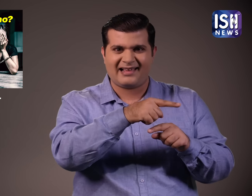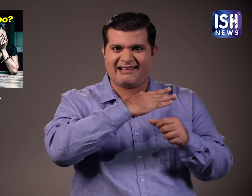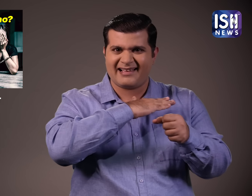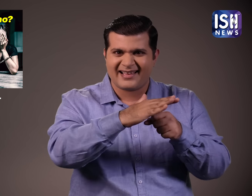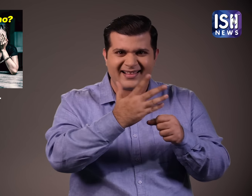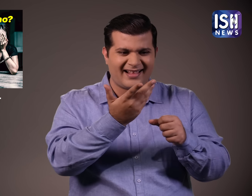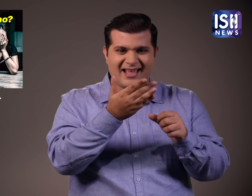था